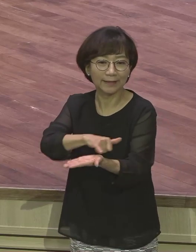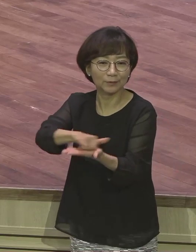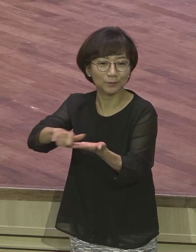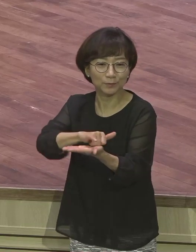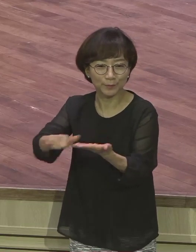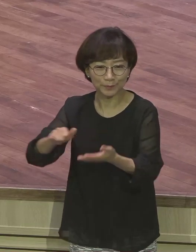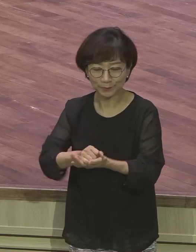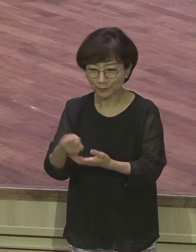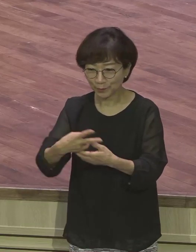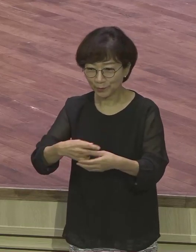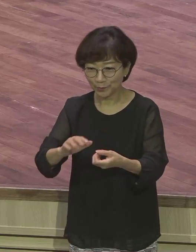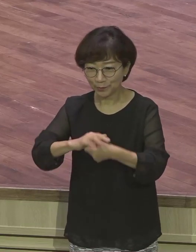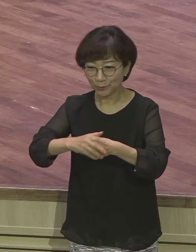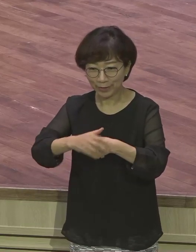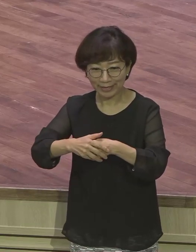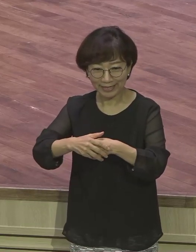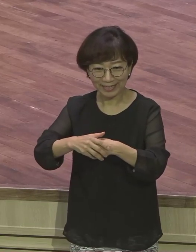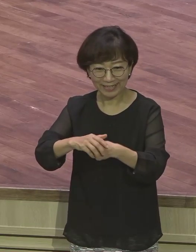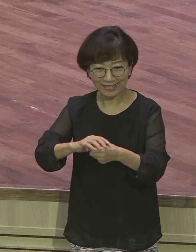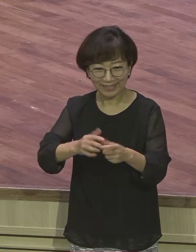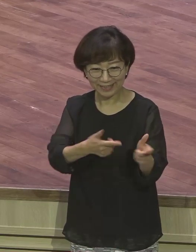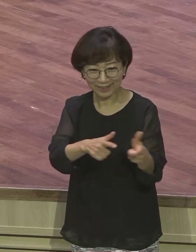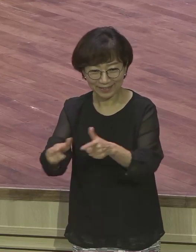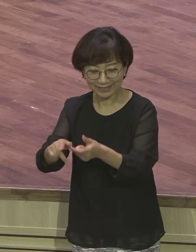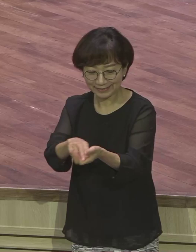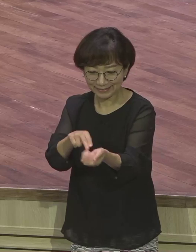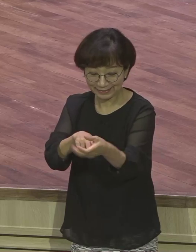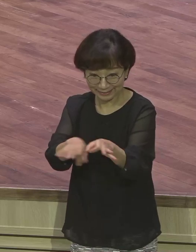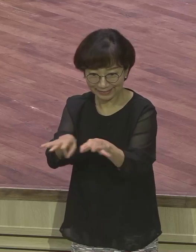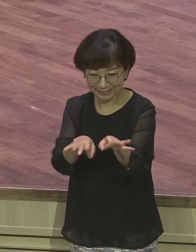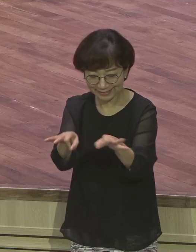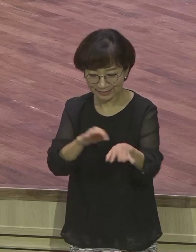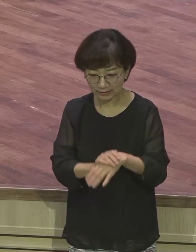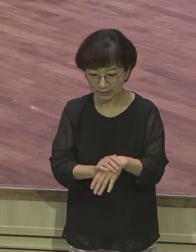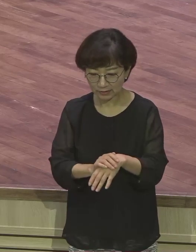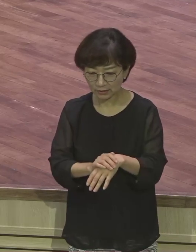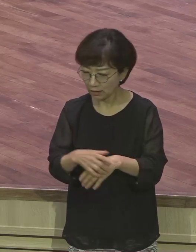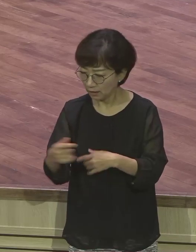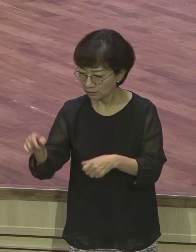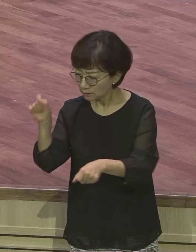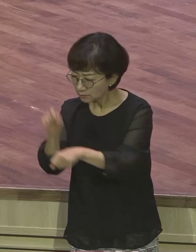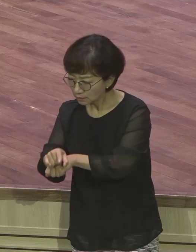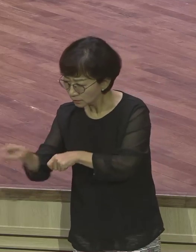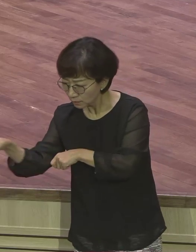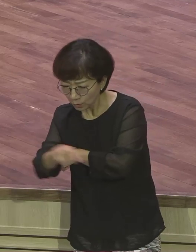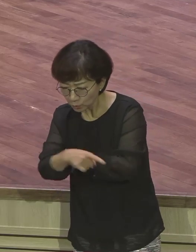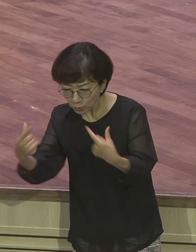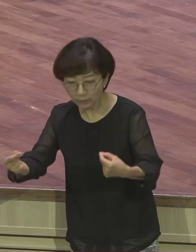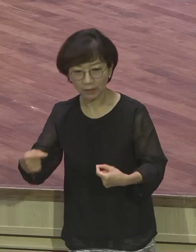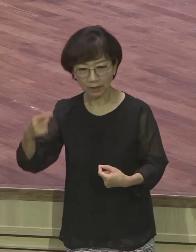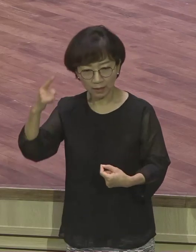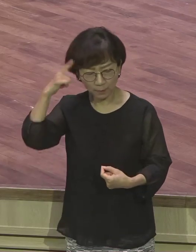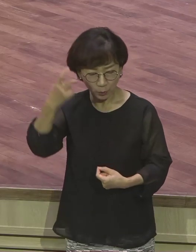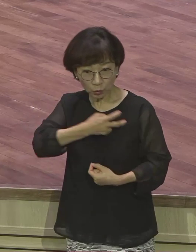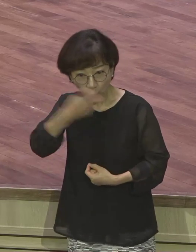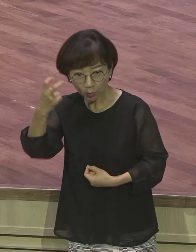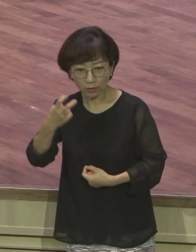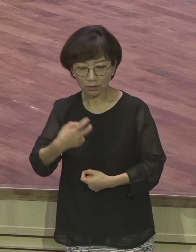주택기가 뭐냐. 불평, 원망. 그냥 불평하고 원망하고. 머리가 좋아요. 한국 사람 머리가 좋아요.